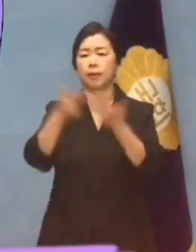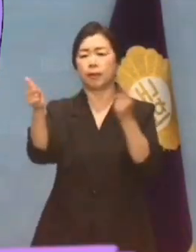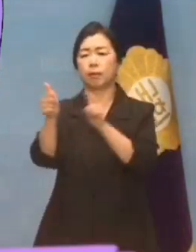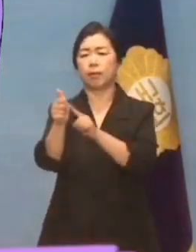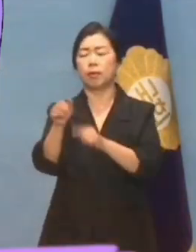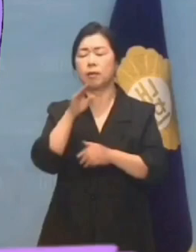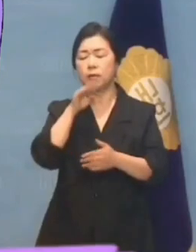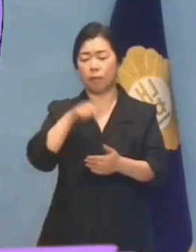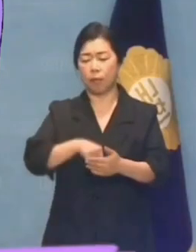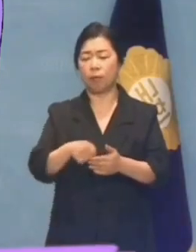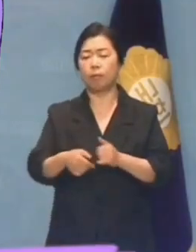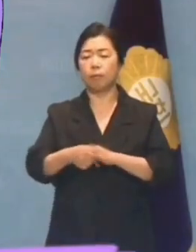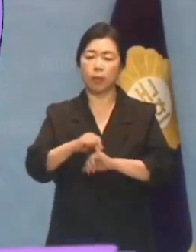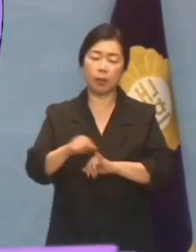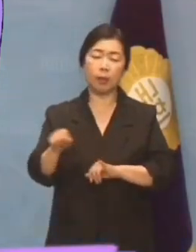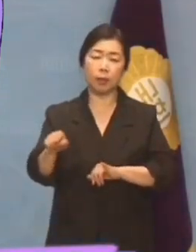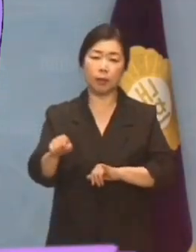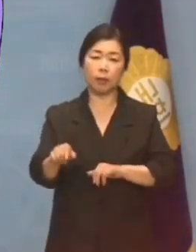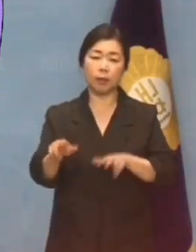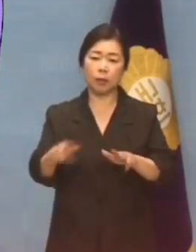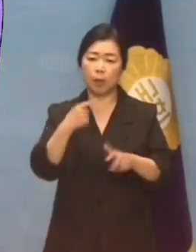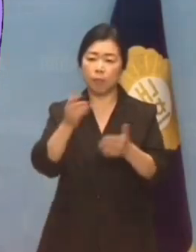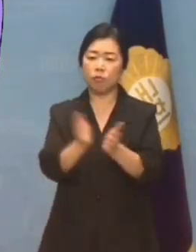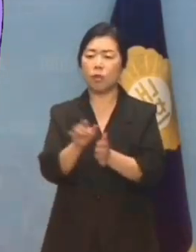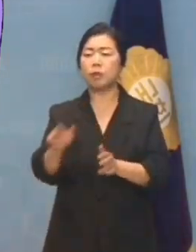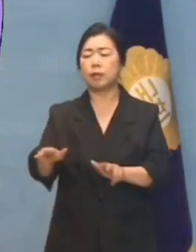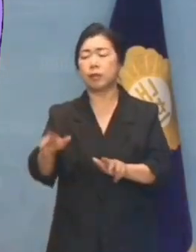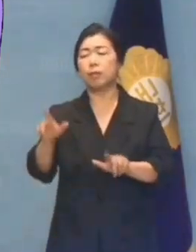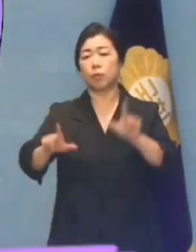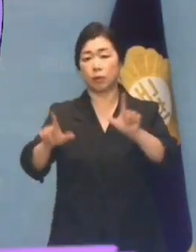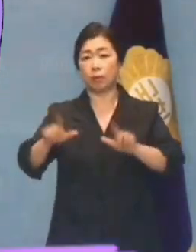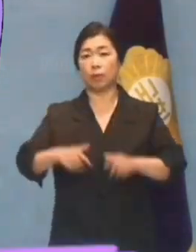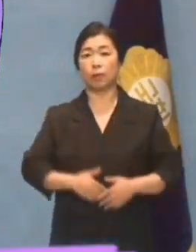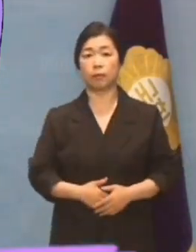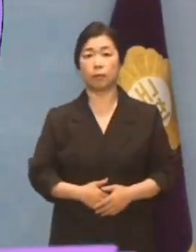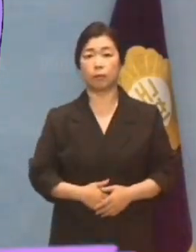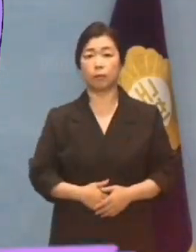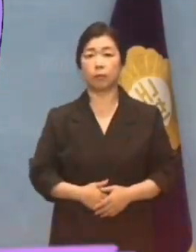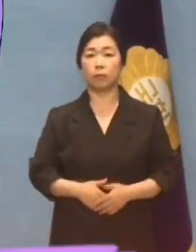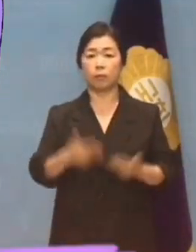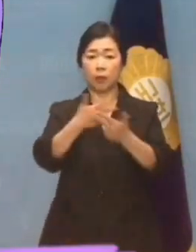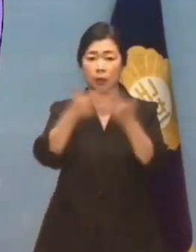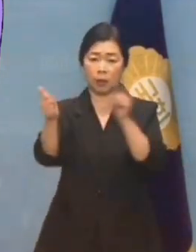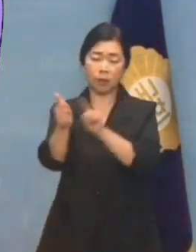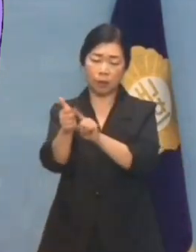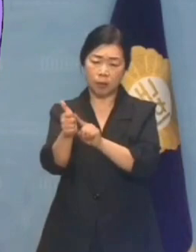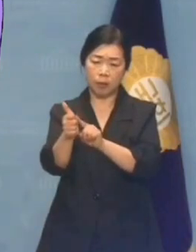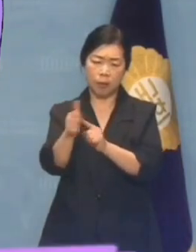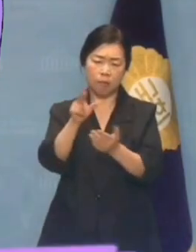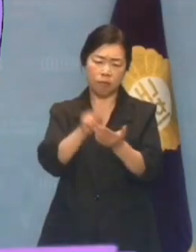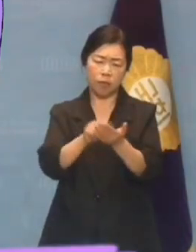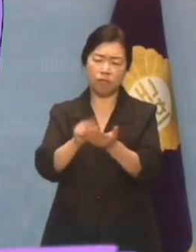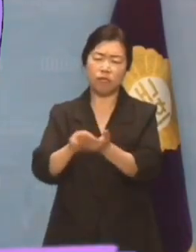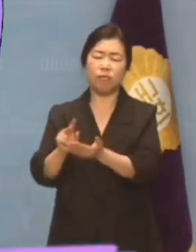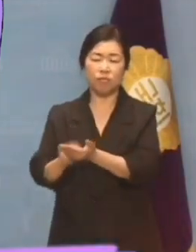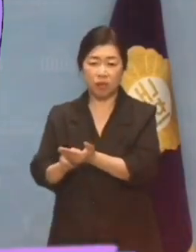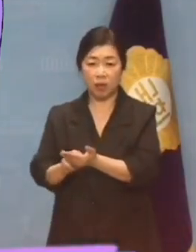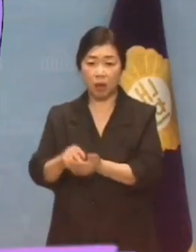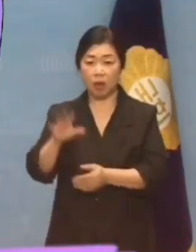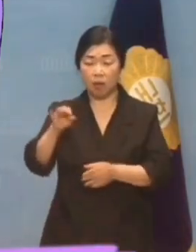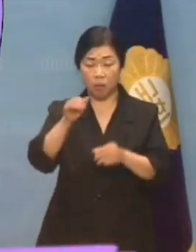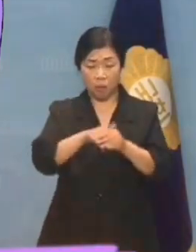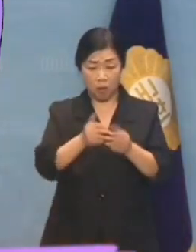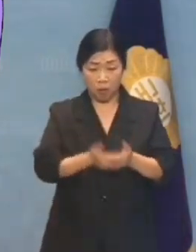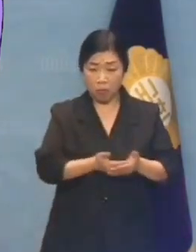그리고 민주당의 현 주소이기도 합니다. 이재명 대표 사법 리스크, 쩐당대회